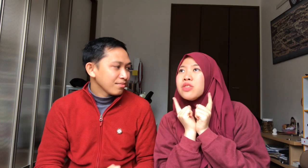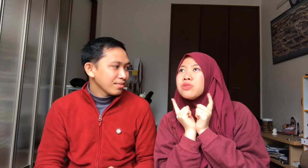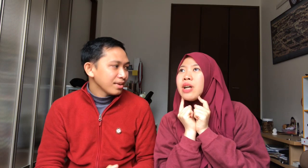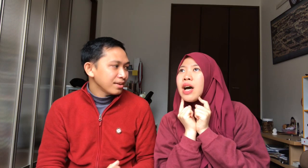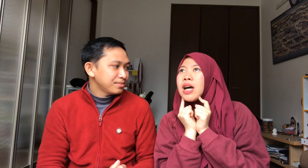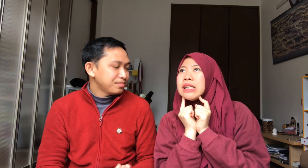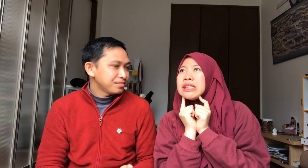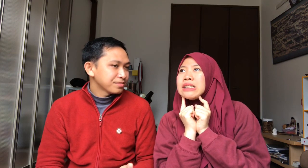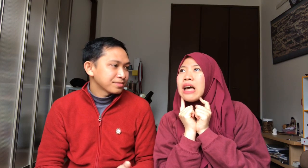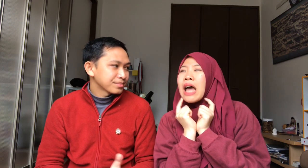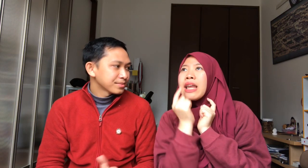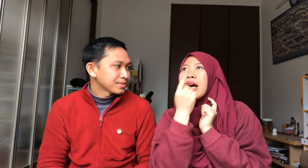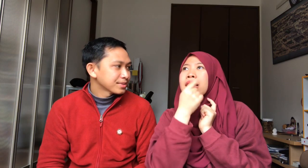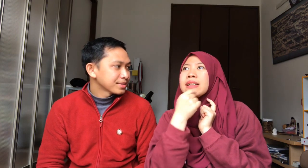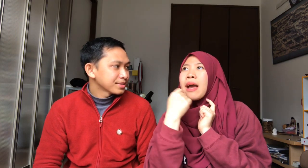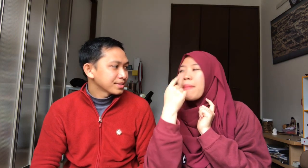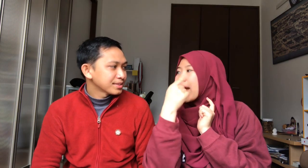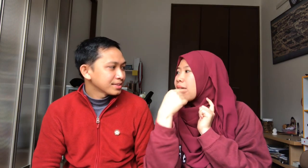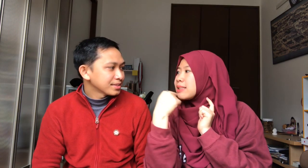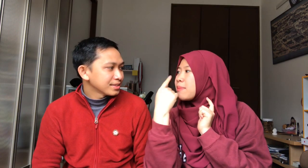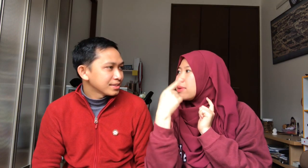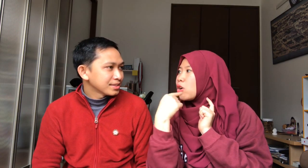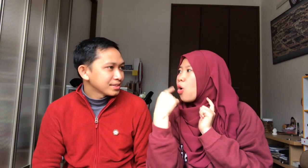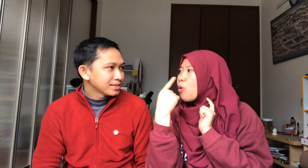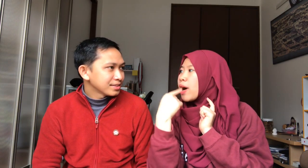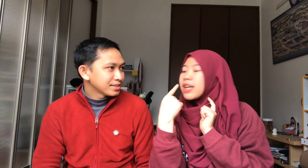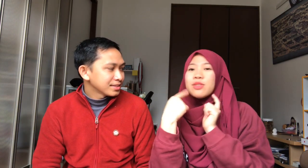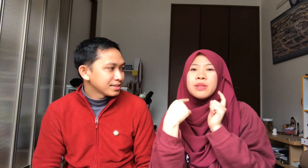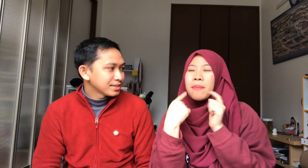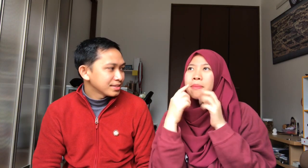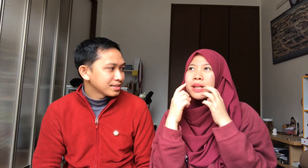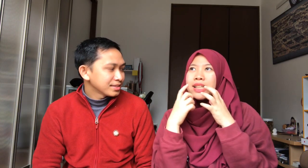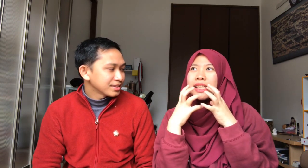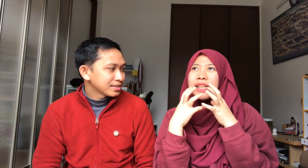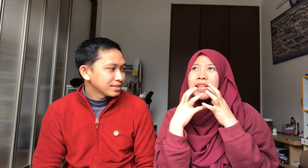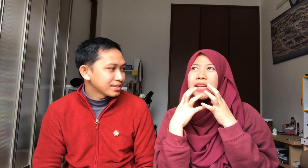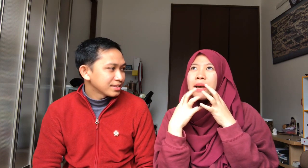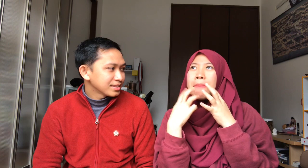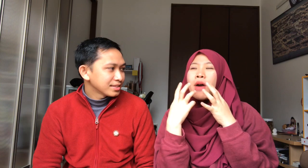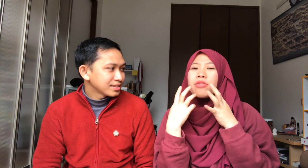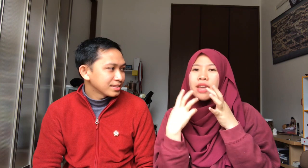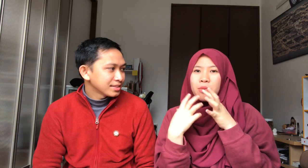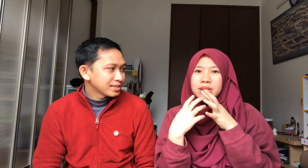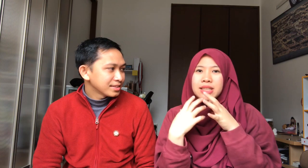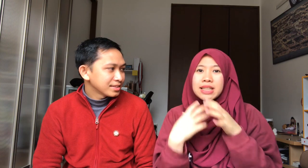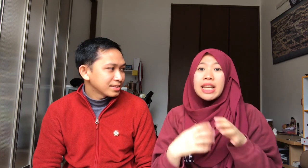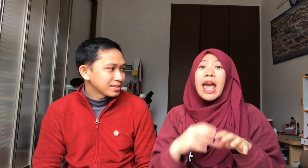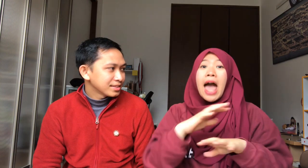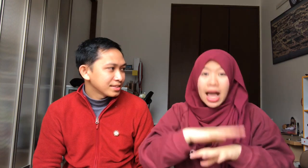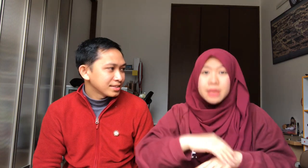juga Ada yang pakai Sambil kowa gitu Sambil Mouthing words Jadi kayak Ketemu